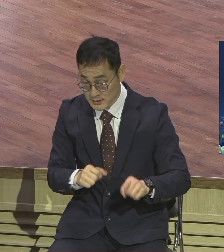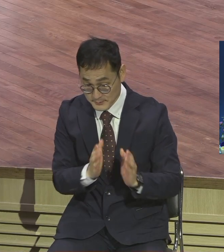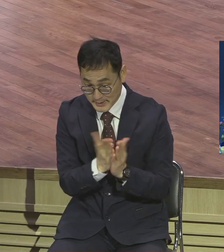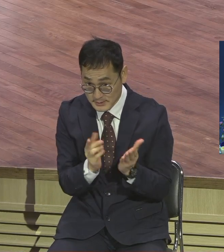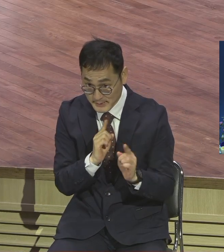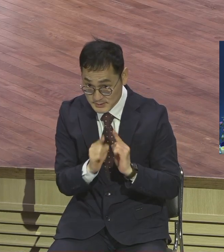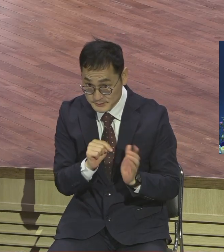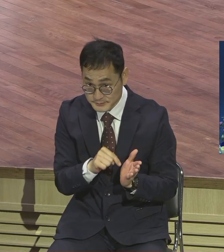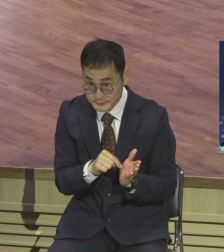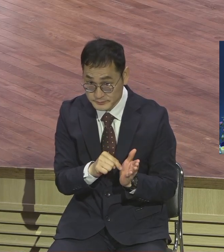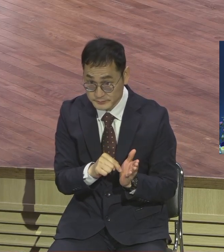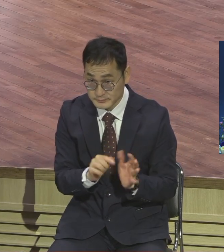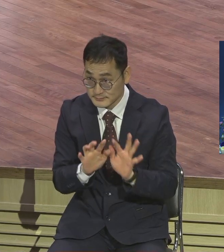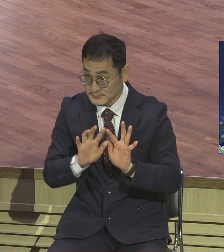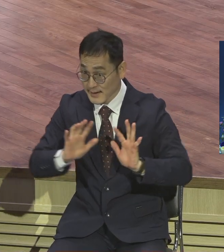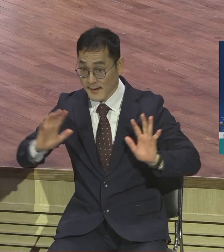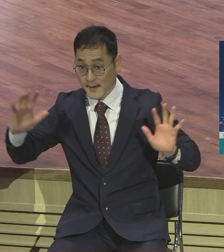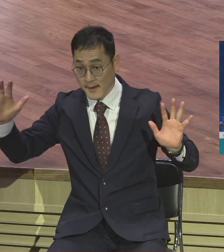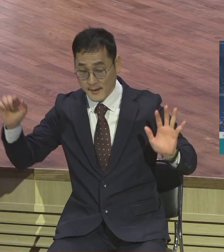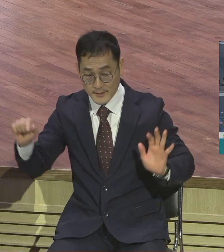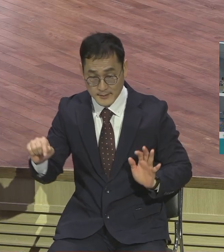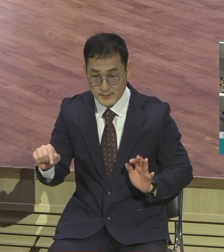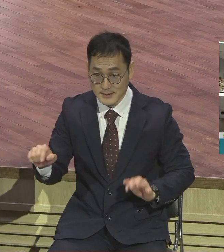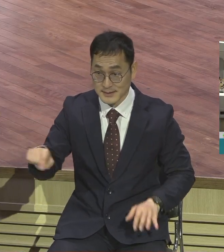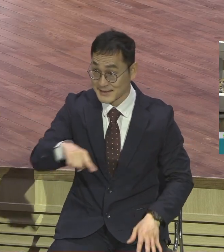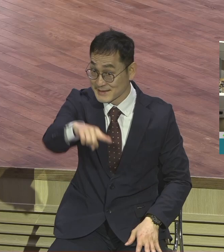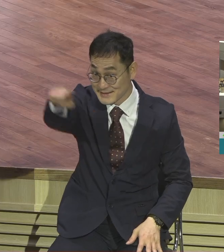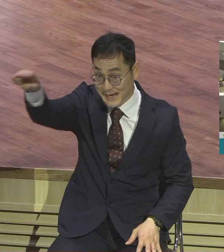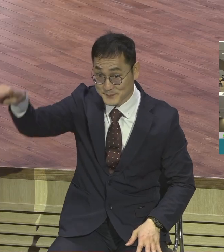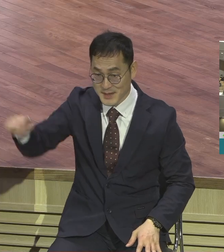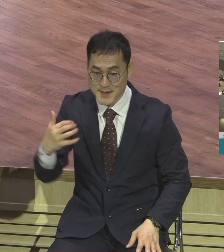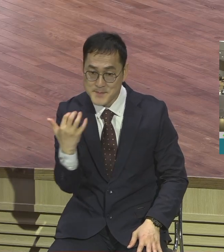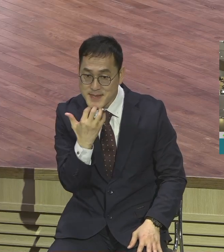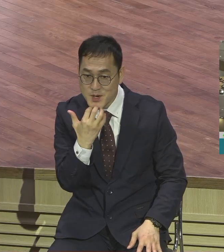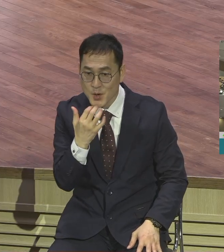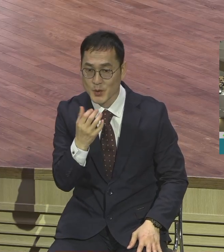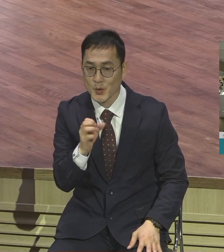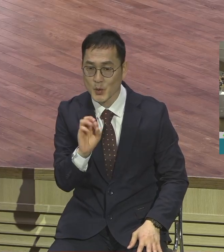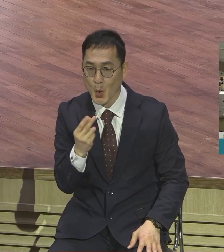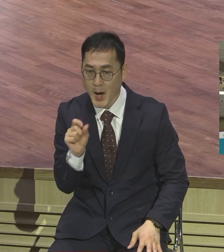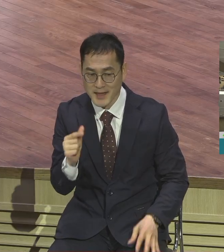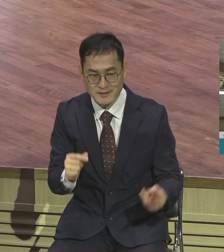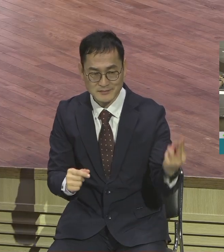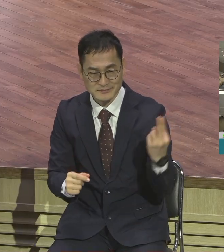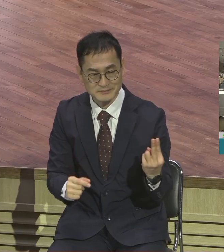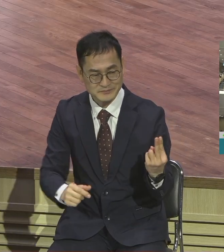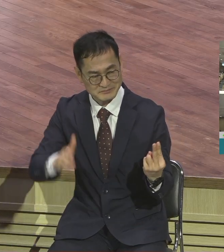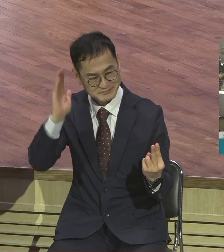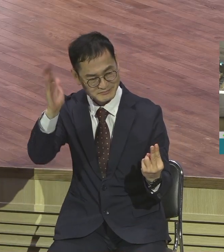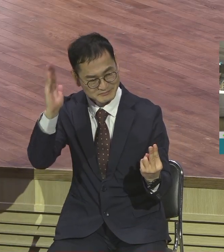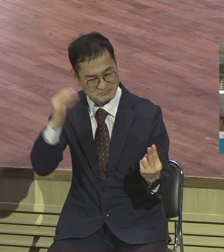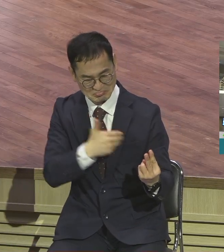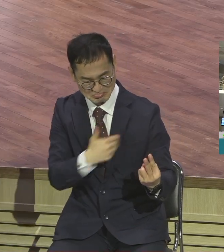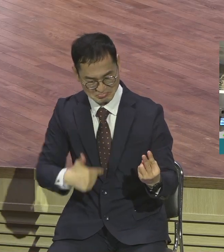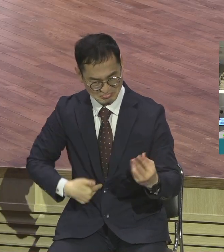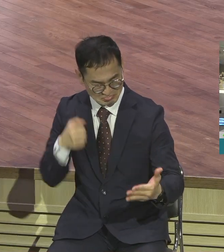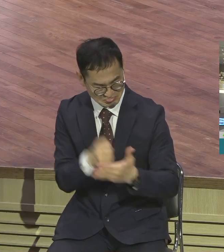반응이 생생하게 나옵니다 그들이 베드로와 요한이 담대함을 하게